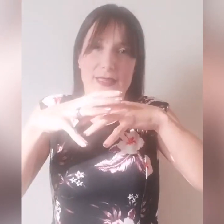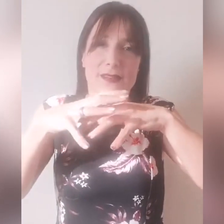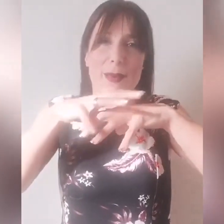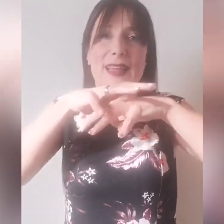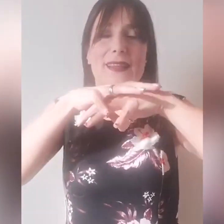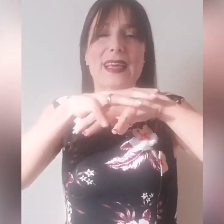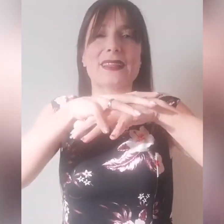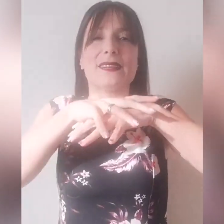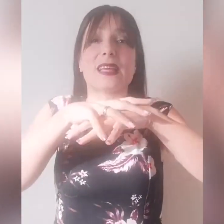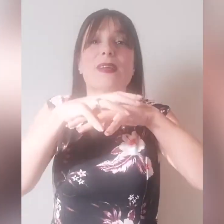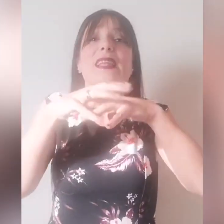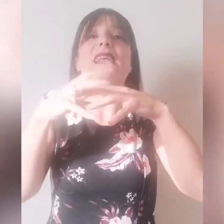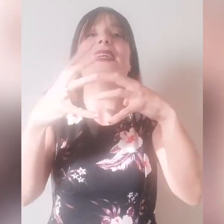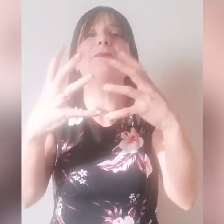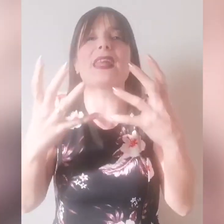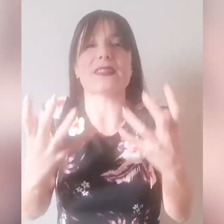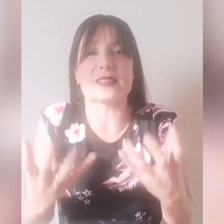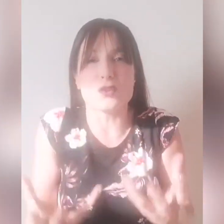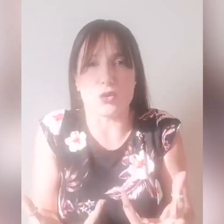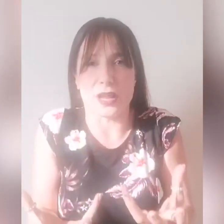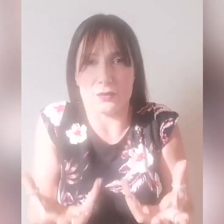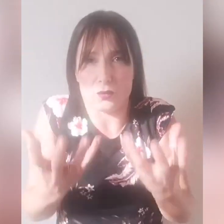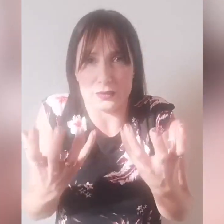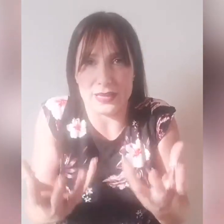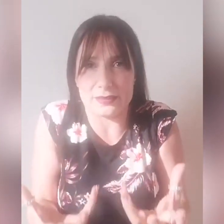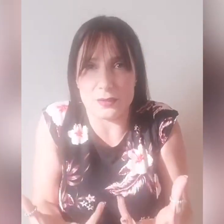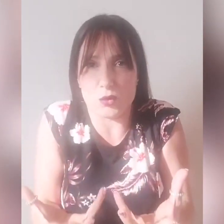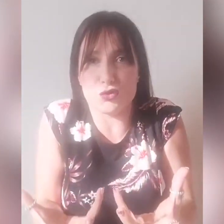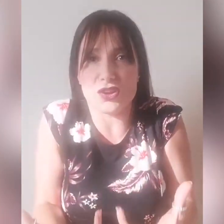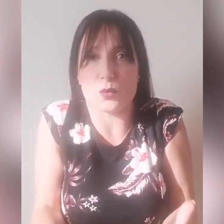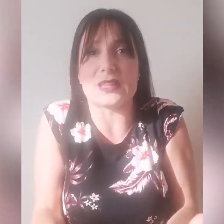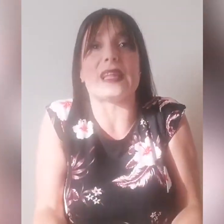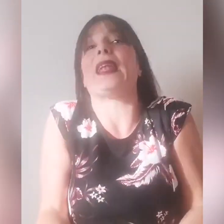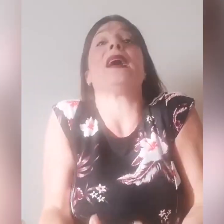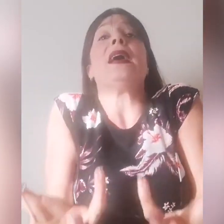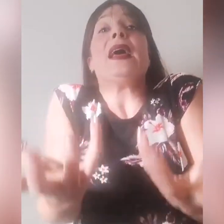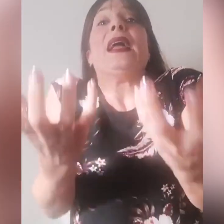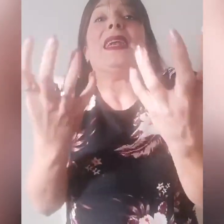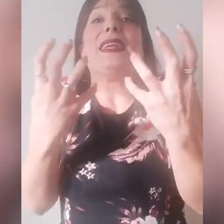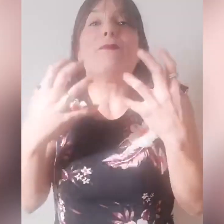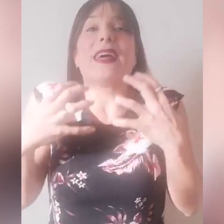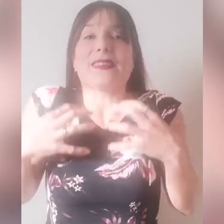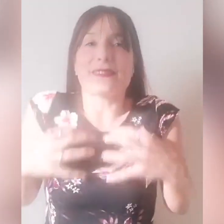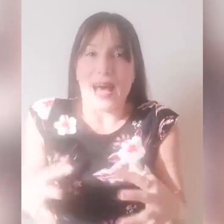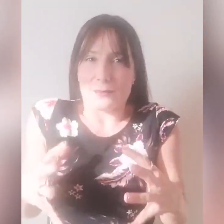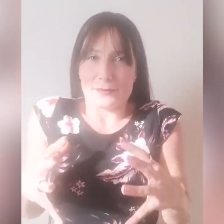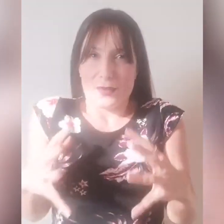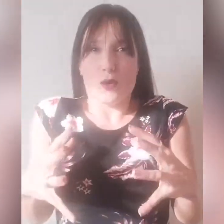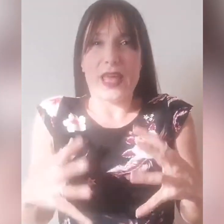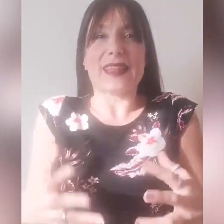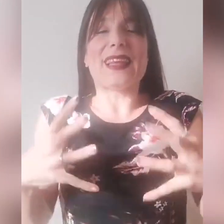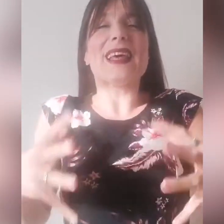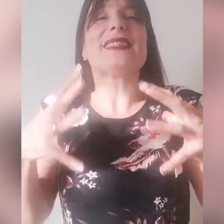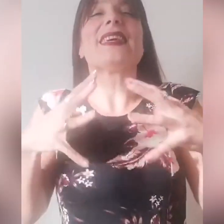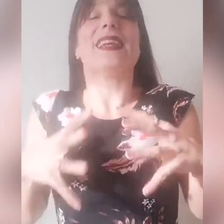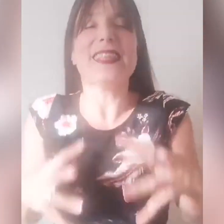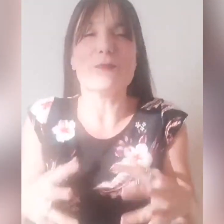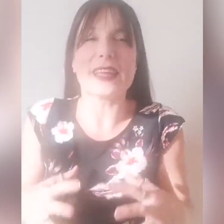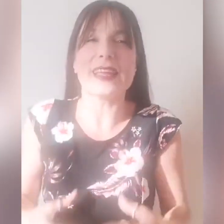settimana dedicata al tema della liberazione, dall'etimologia quindi della libertà, ok? Dell'essere liberi,